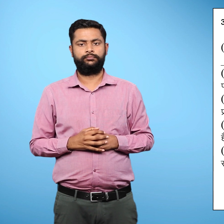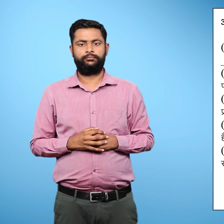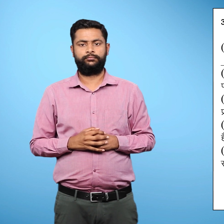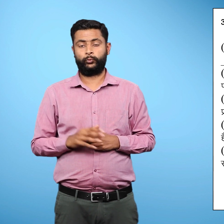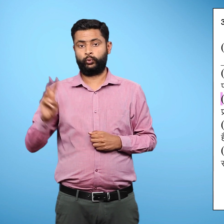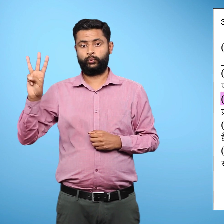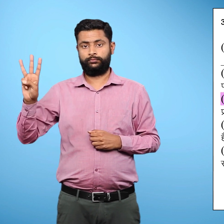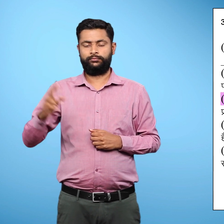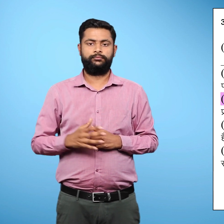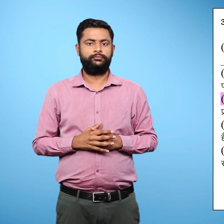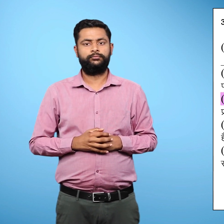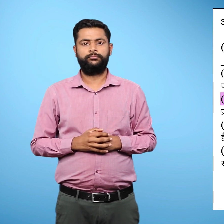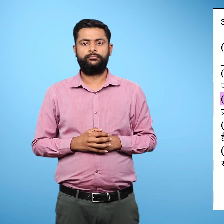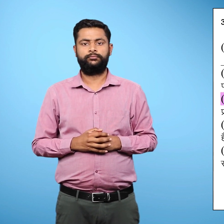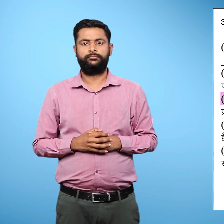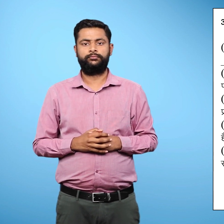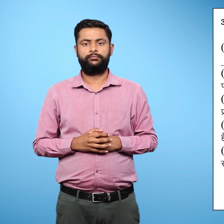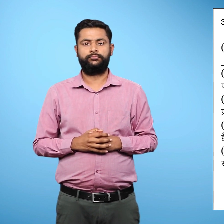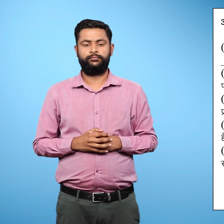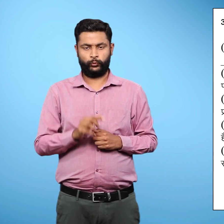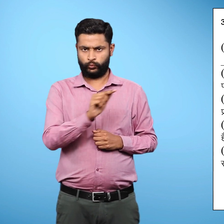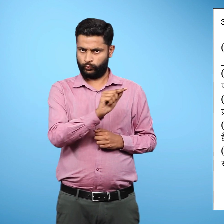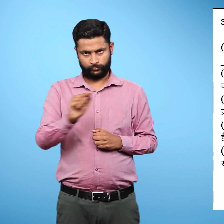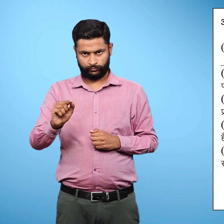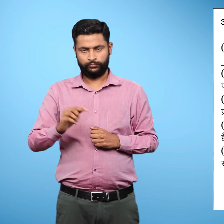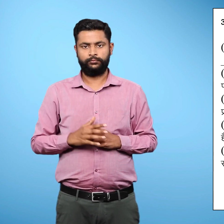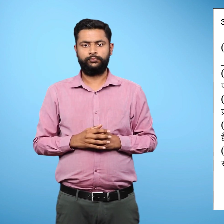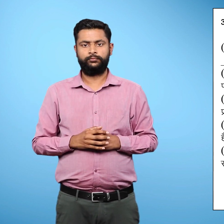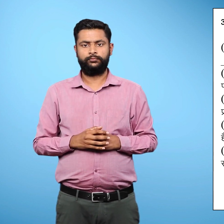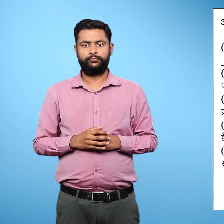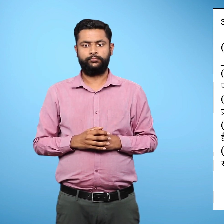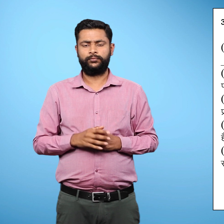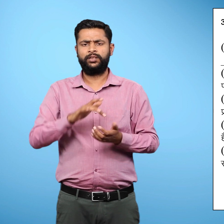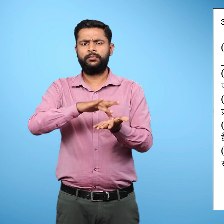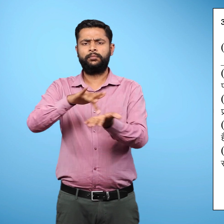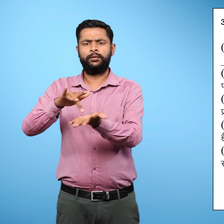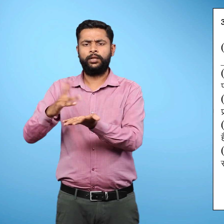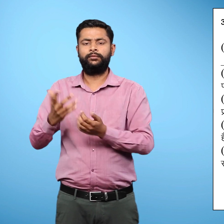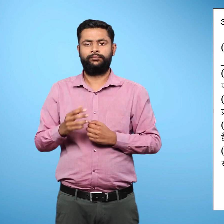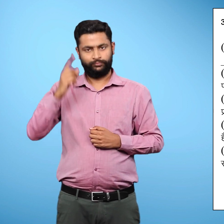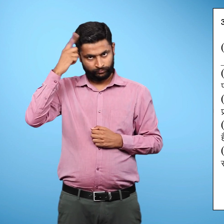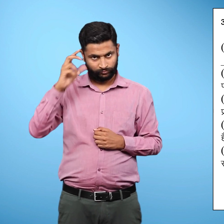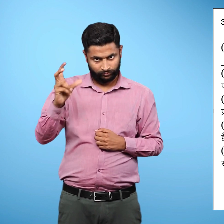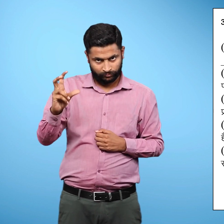तीसरा रिक्तिस्थान क्षित्रों में